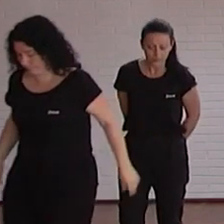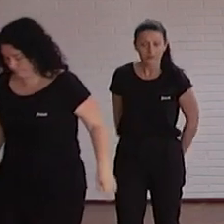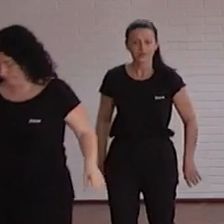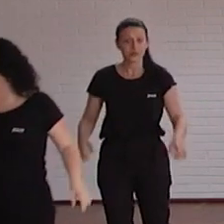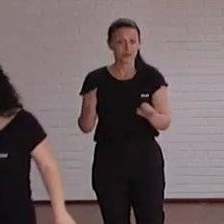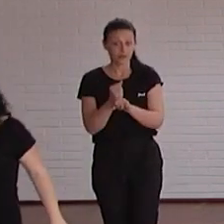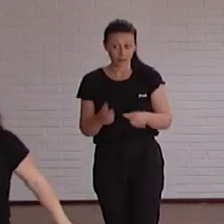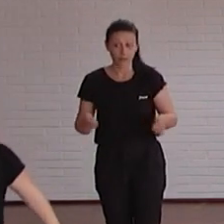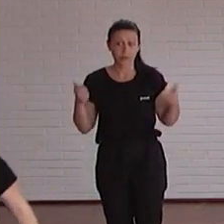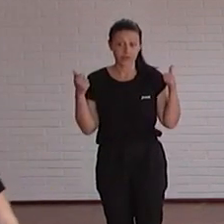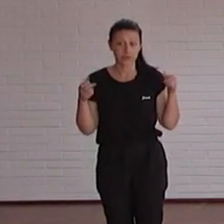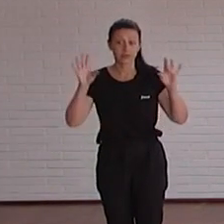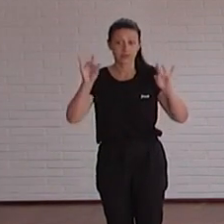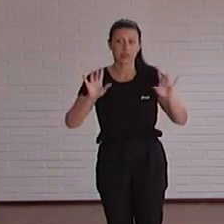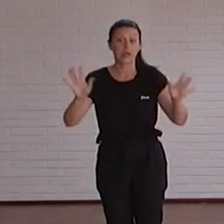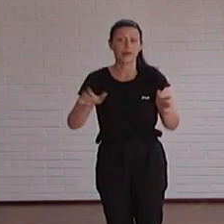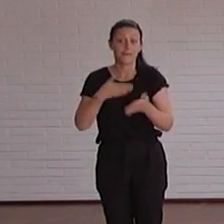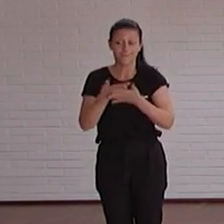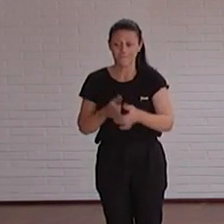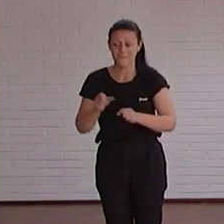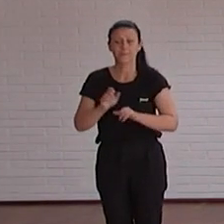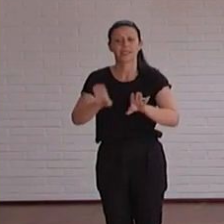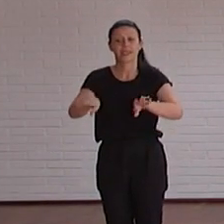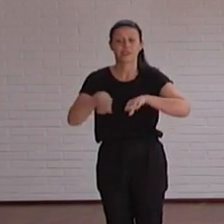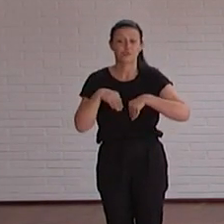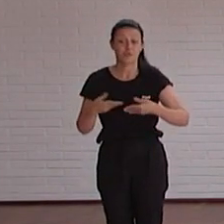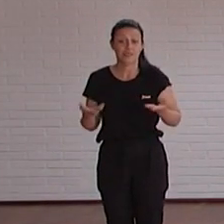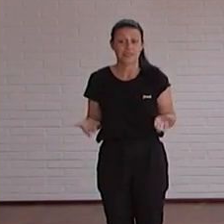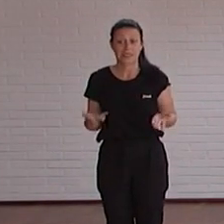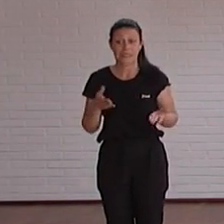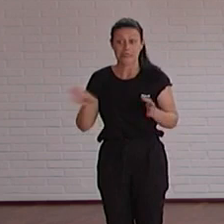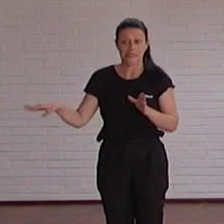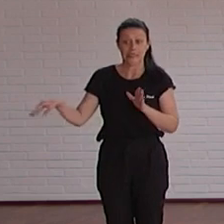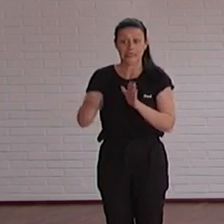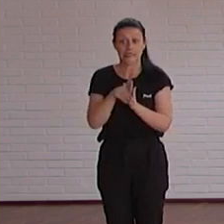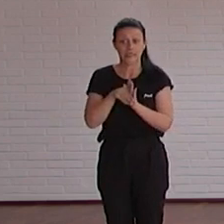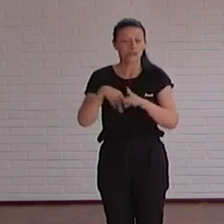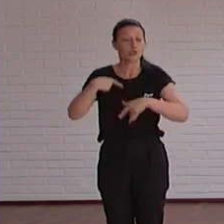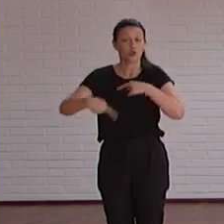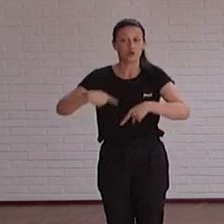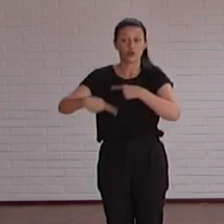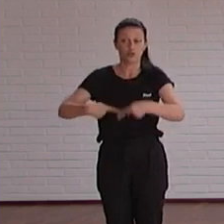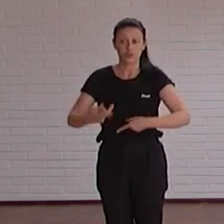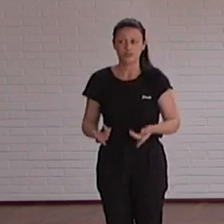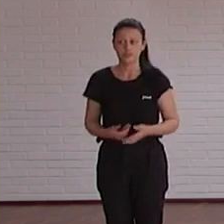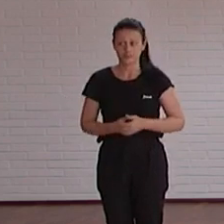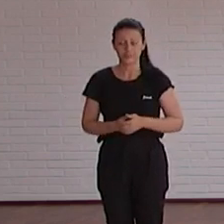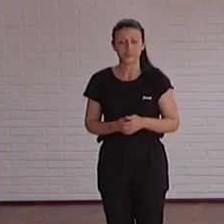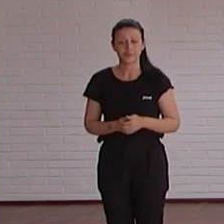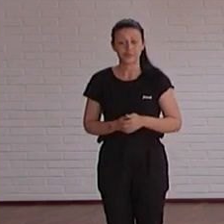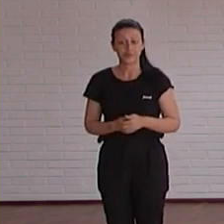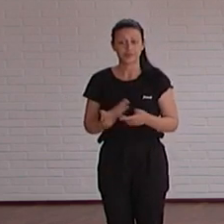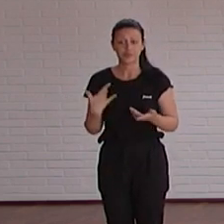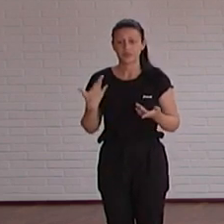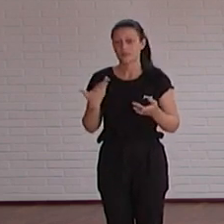trabajo? bueno, sí hasta que lo asumes y lo incluyes en tu día a día y bueno igual que le metes